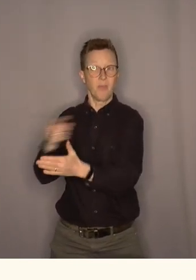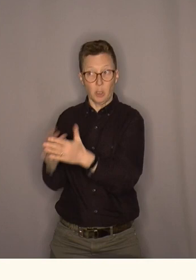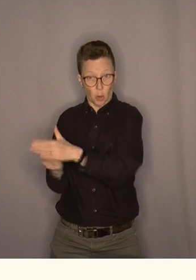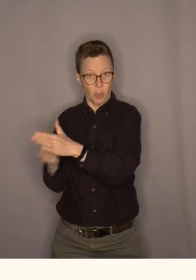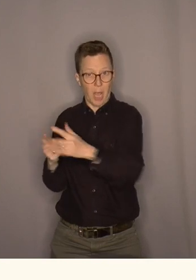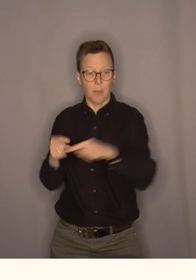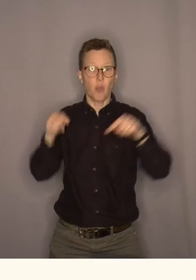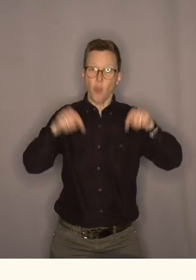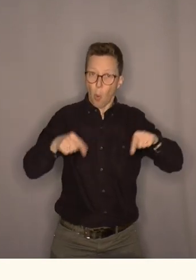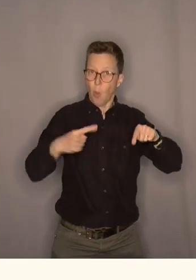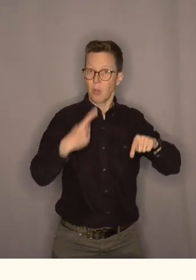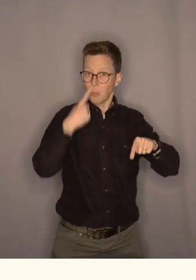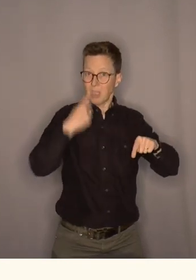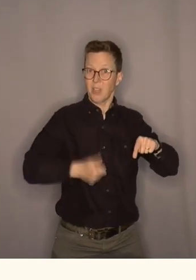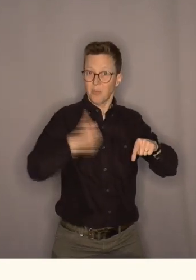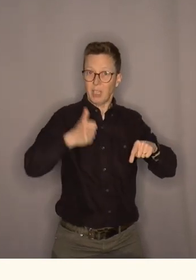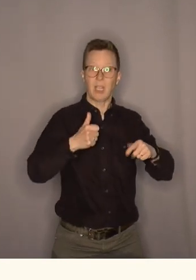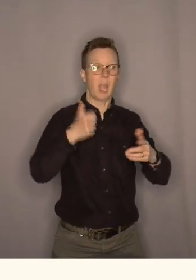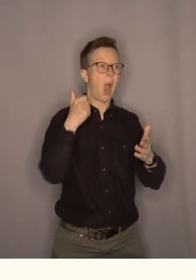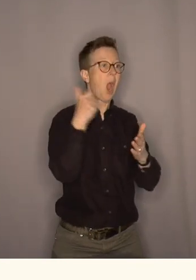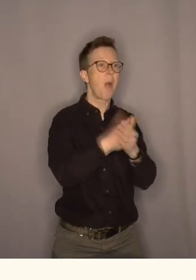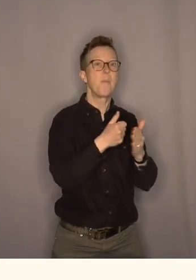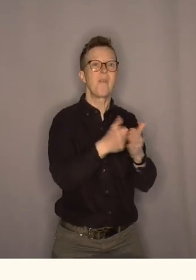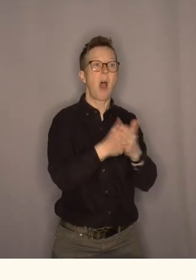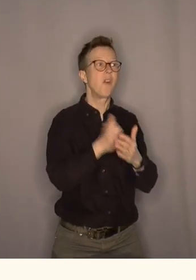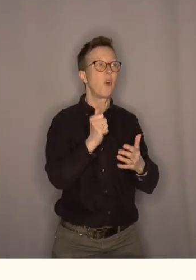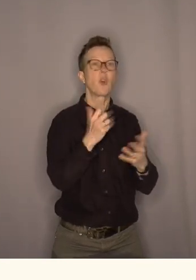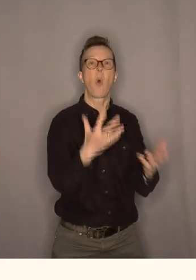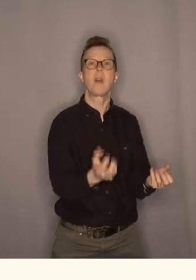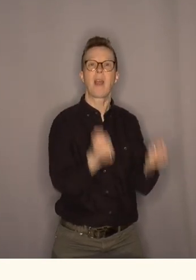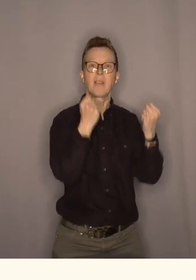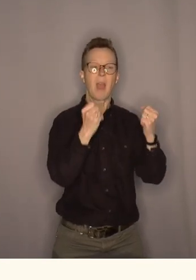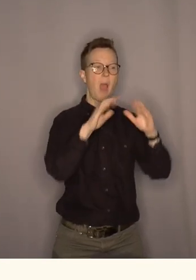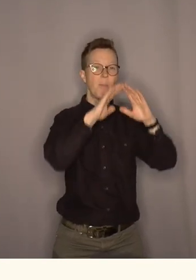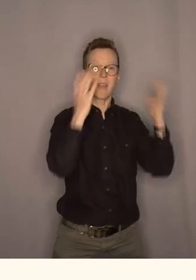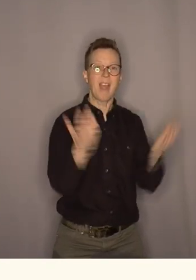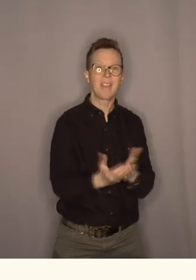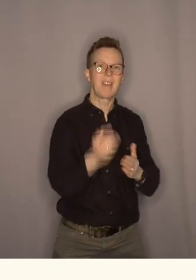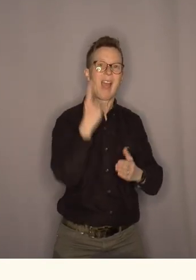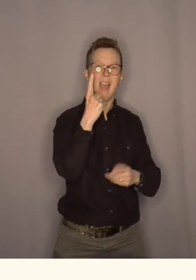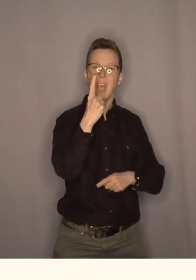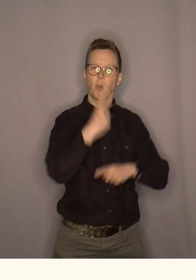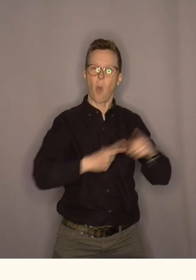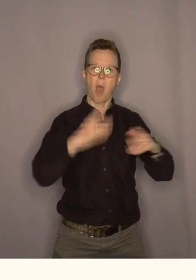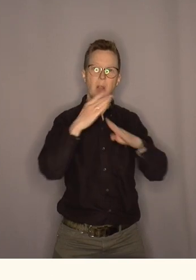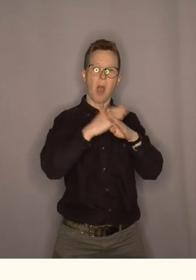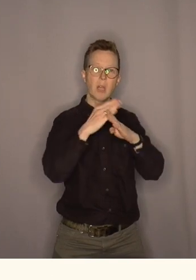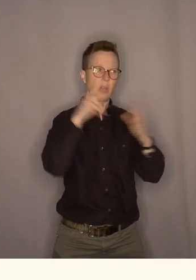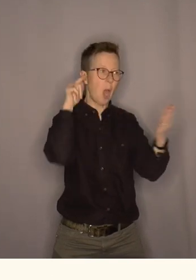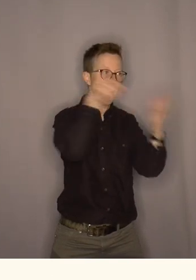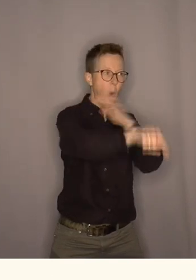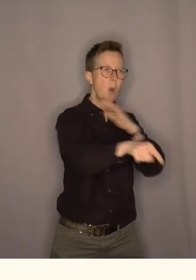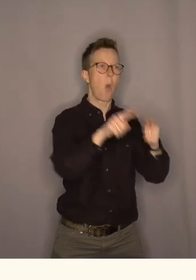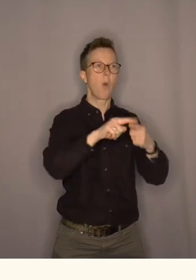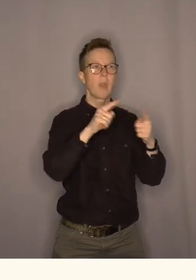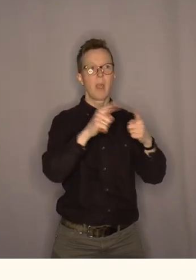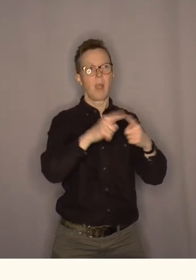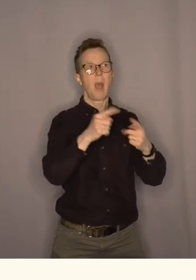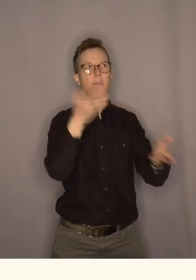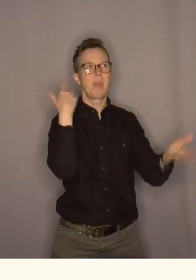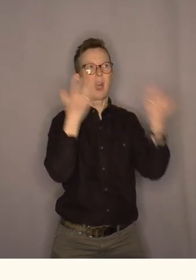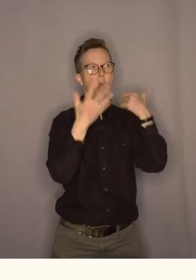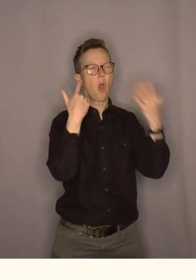nå står kampen også om en levelig planet om 1,5-gradersmålet og om frihet fra miljøtrysler.